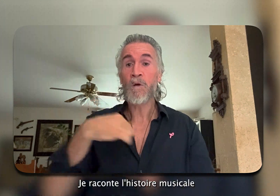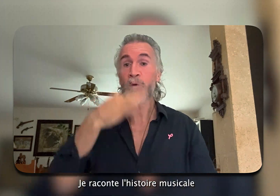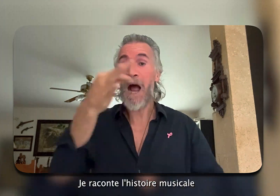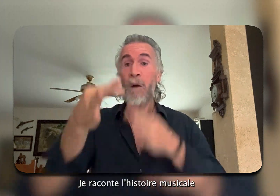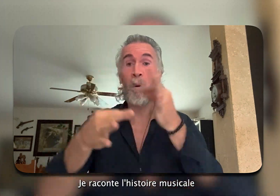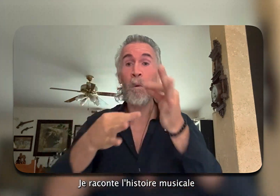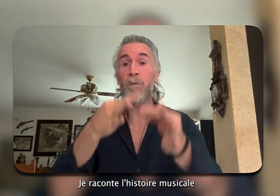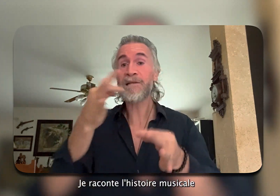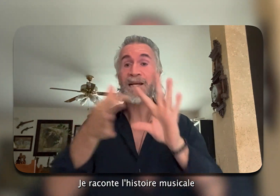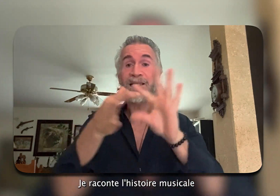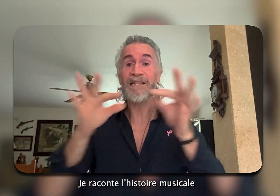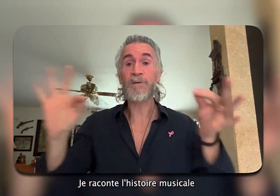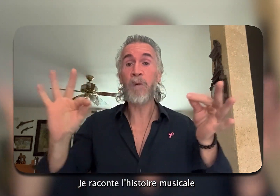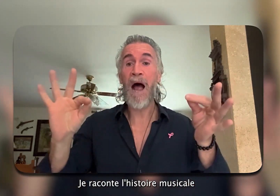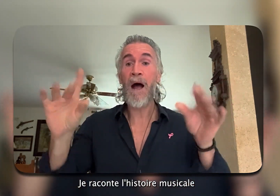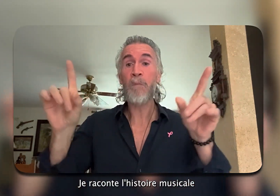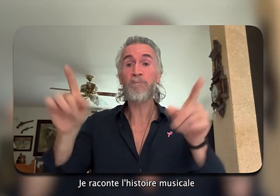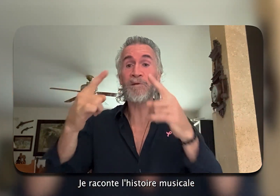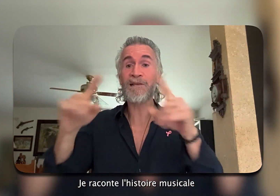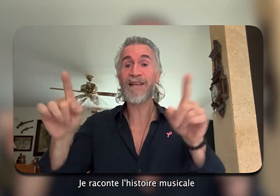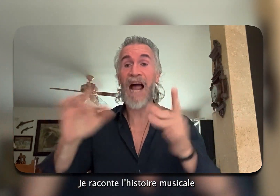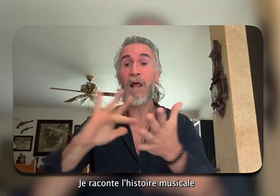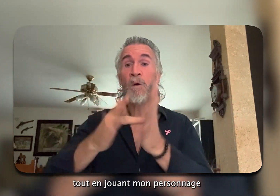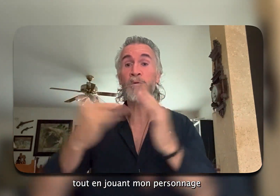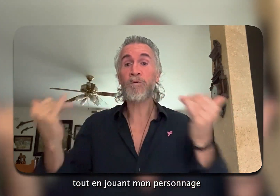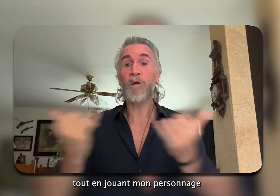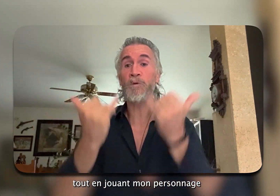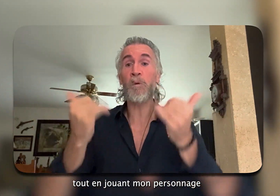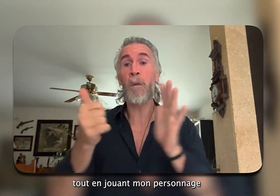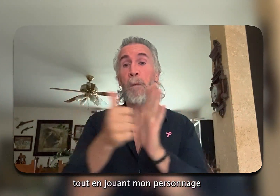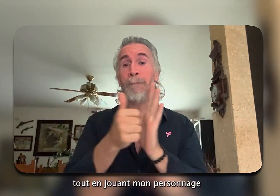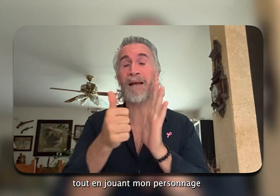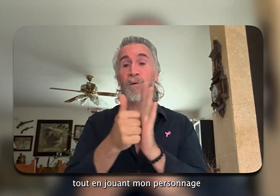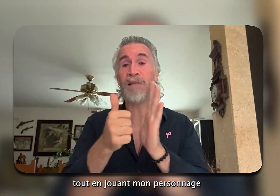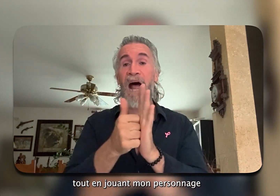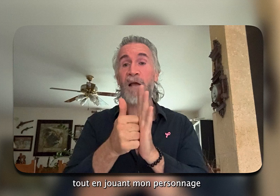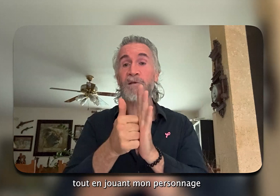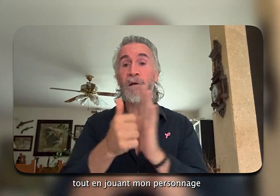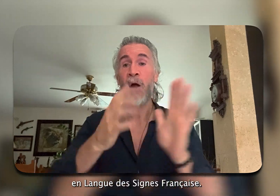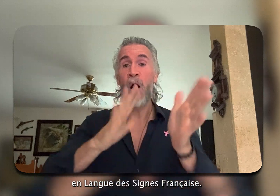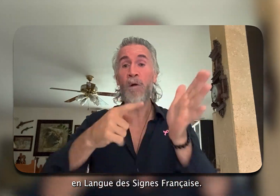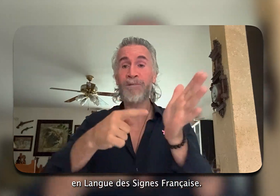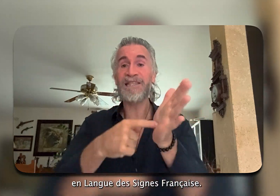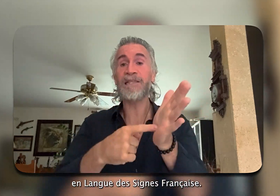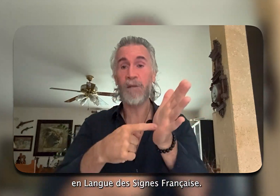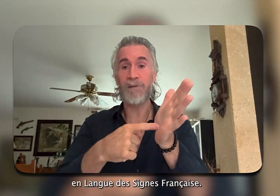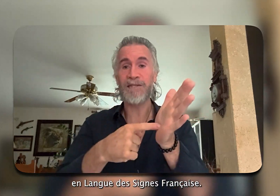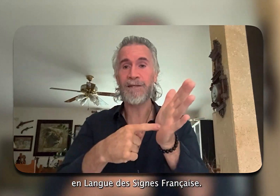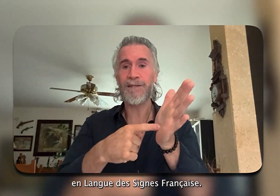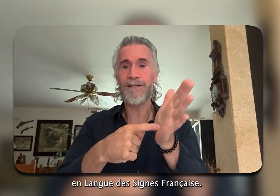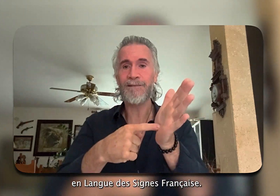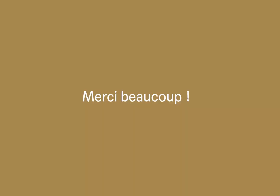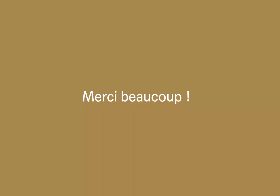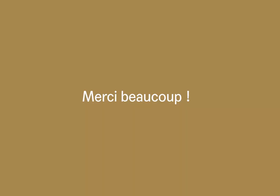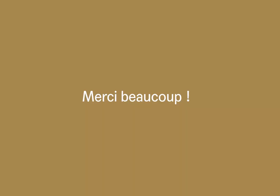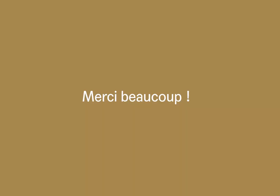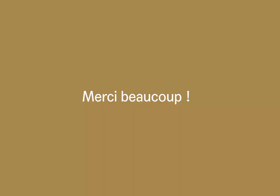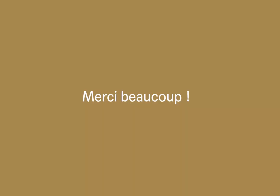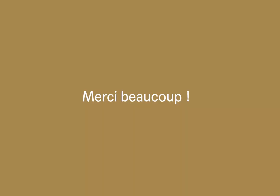Je raconte l'histoire musicale tout en jouant mon personnage en lundi 5-16.